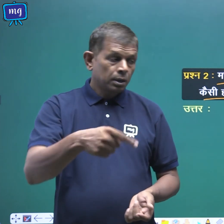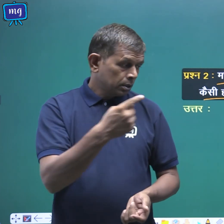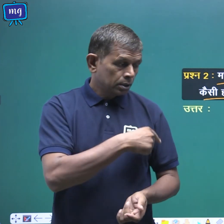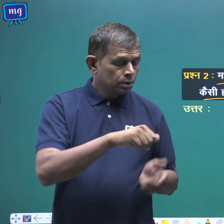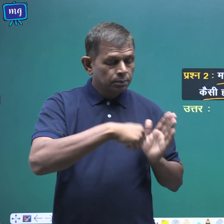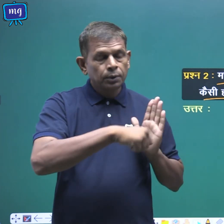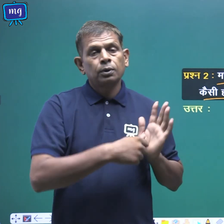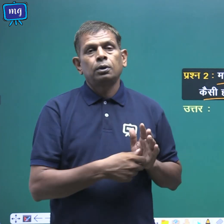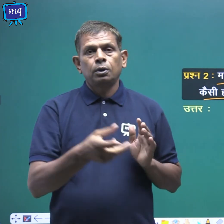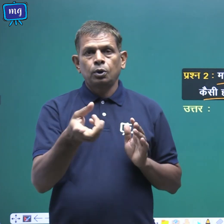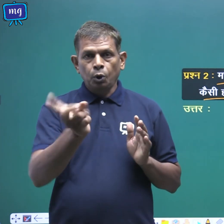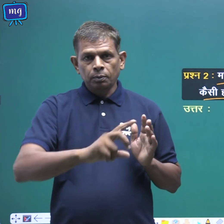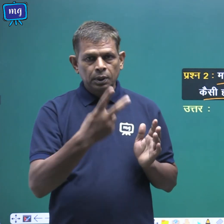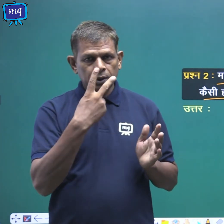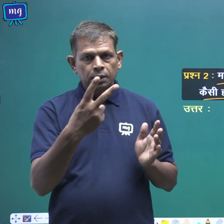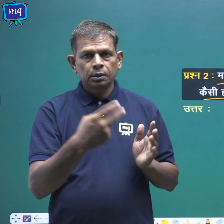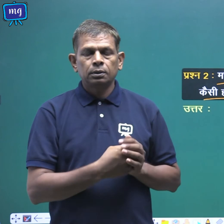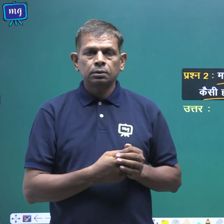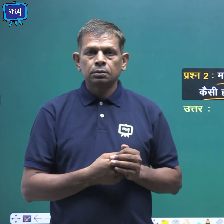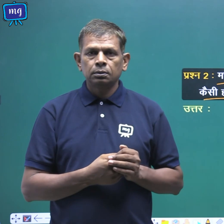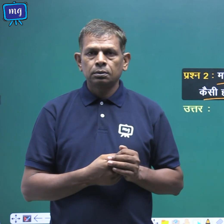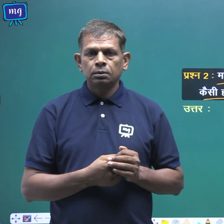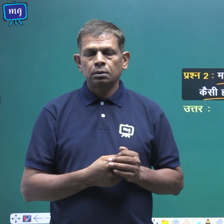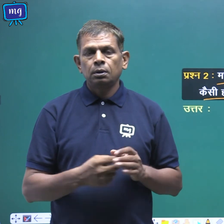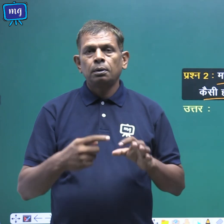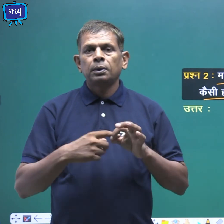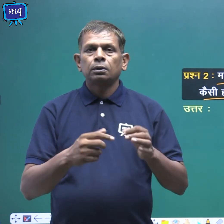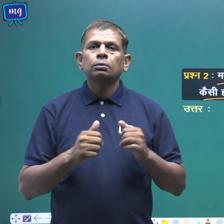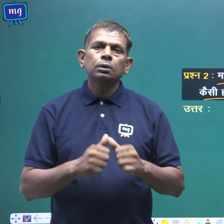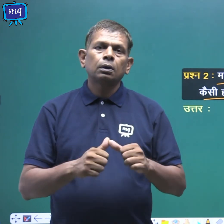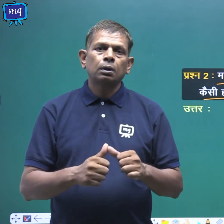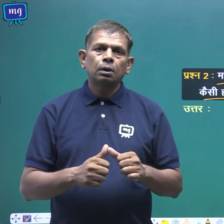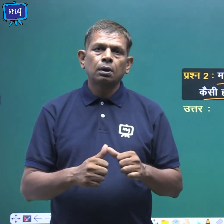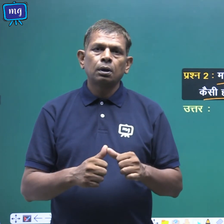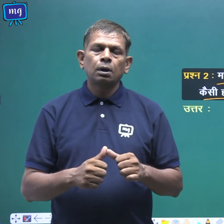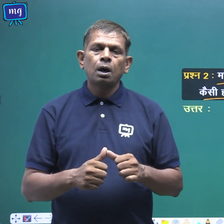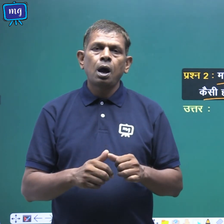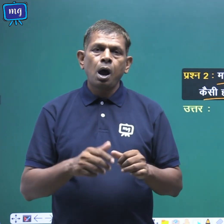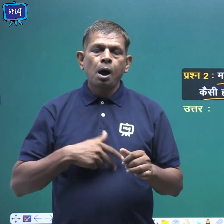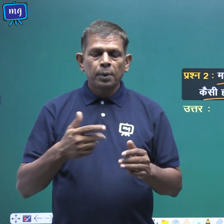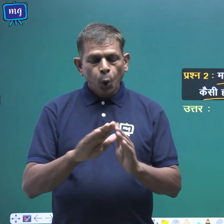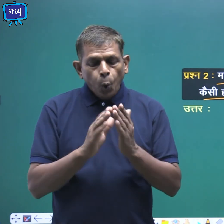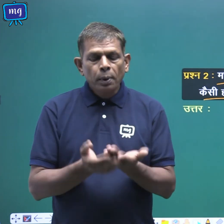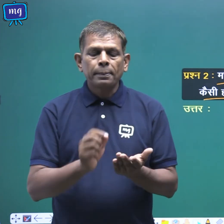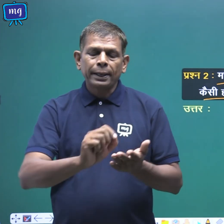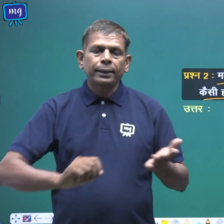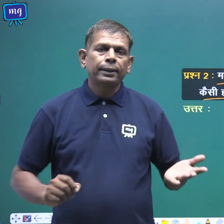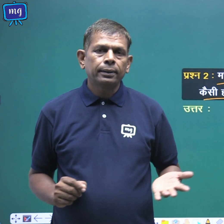दुबारा देखना प्रश्ण उत्तर कॉपी में लिखना